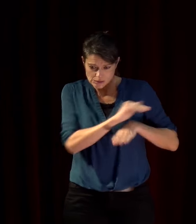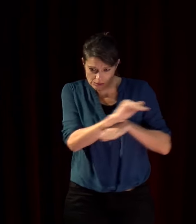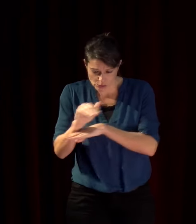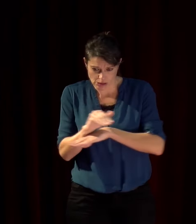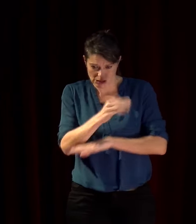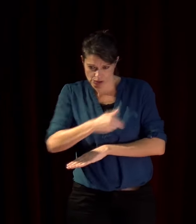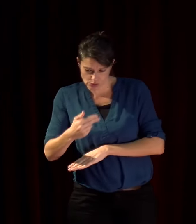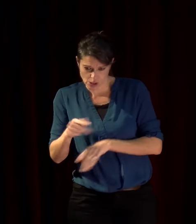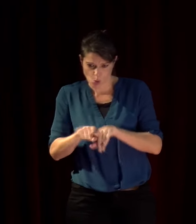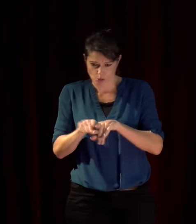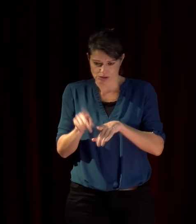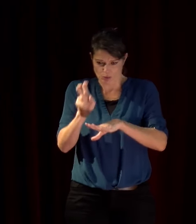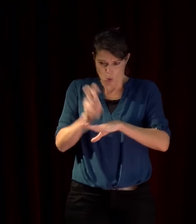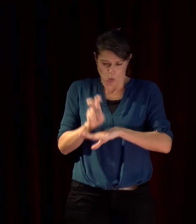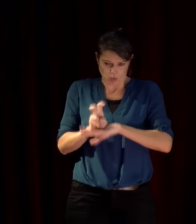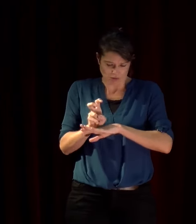et réactionnaire